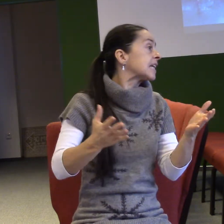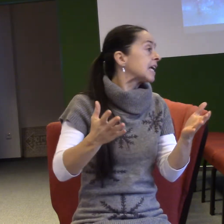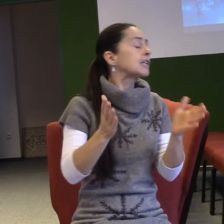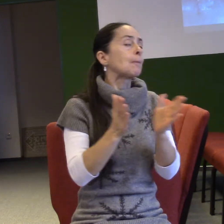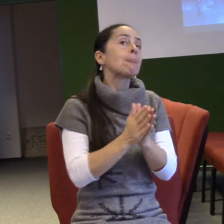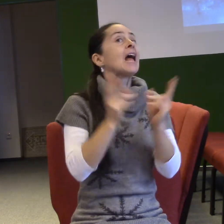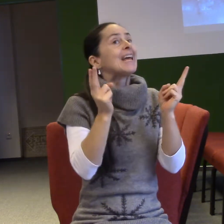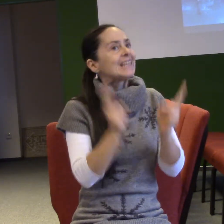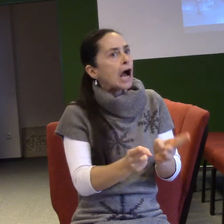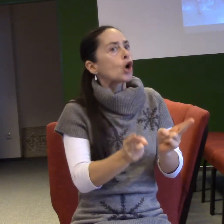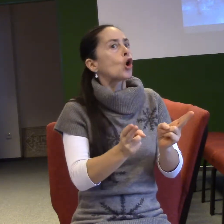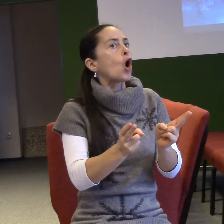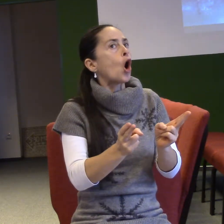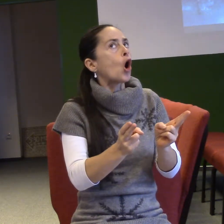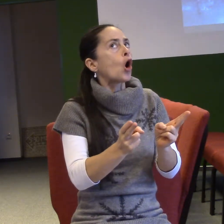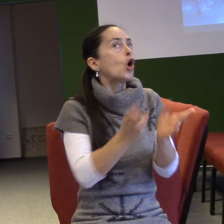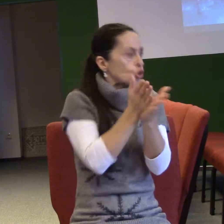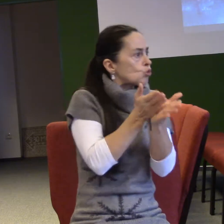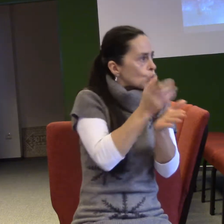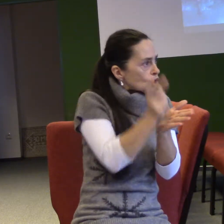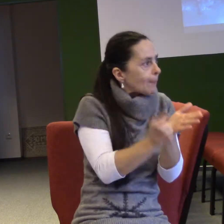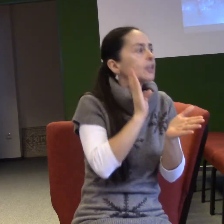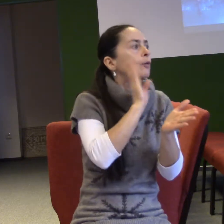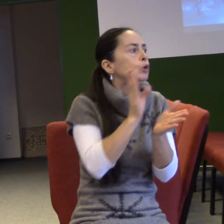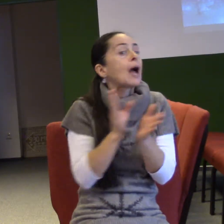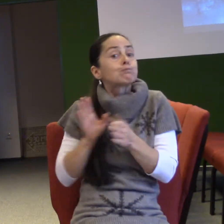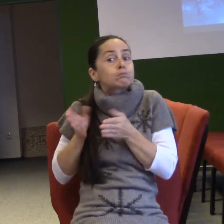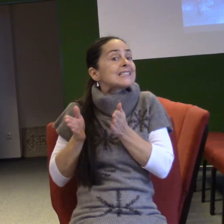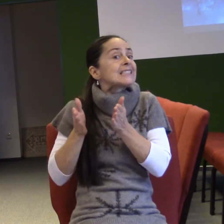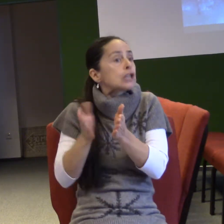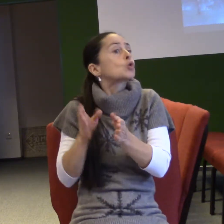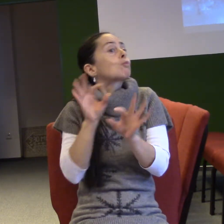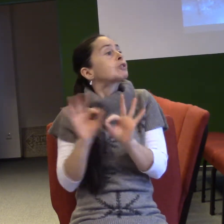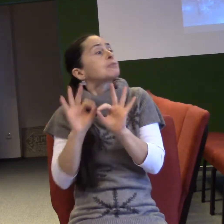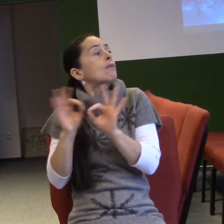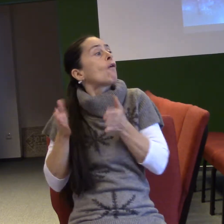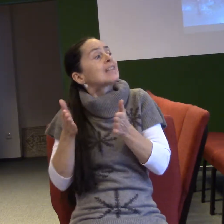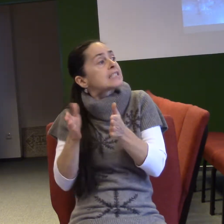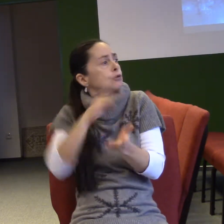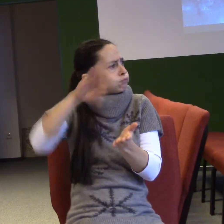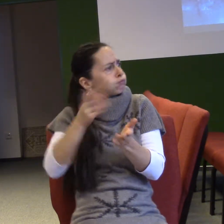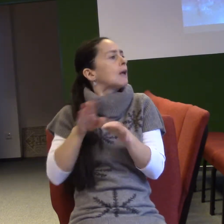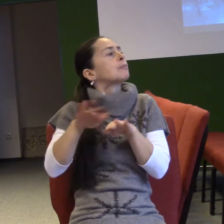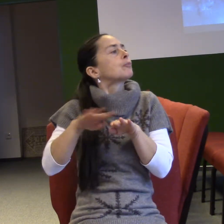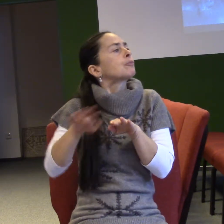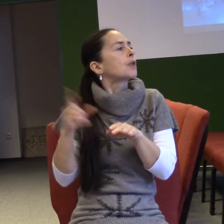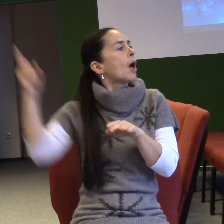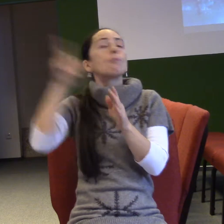připraví lidi na příchod božího vládce. Zachariáš namýtlo. Jak tomuto